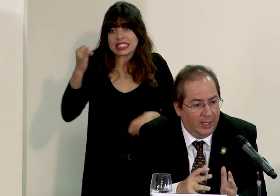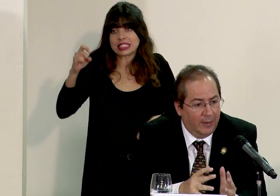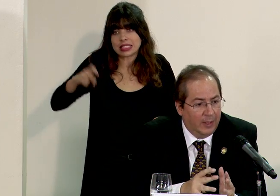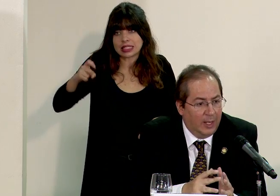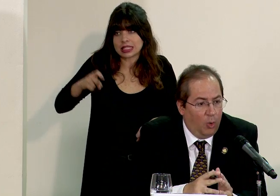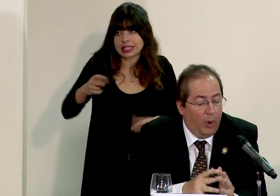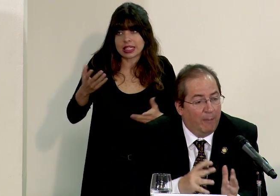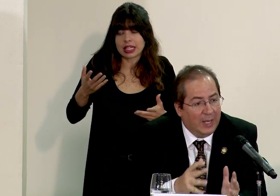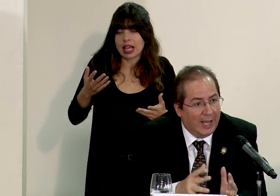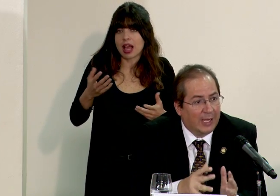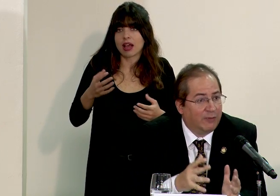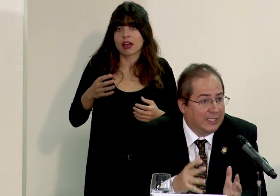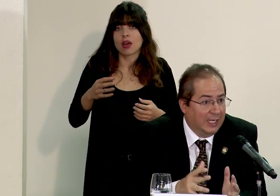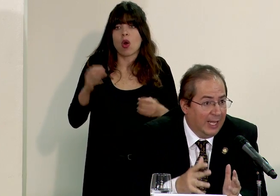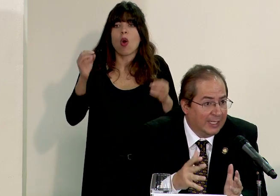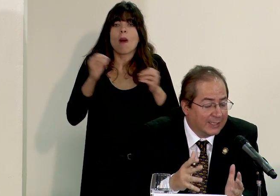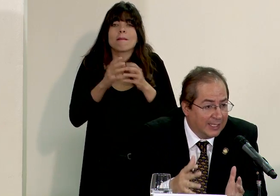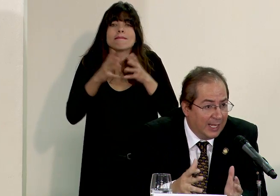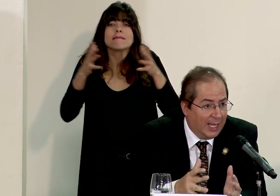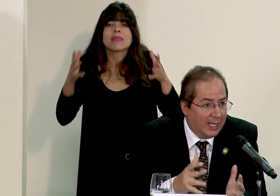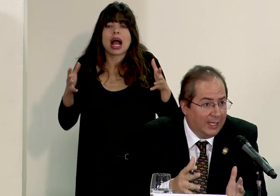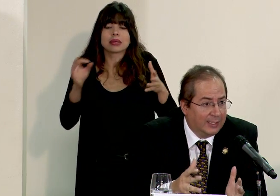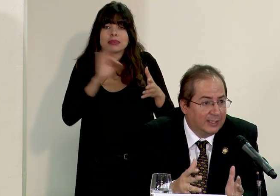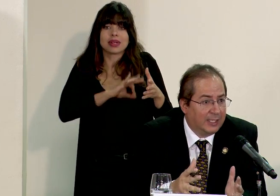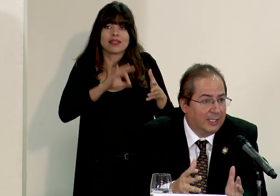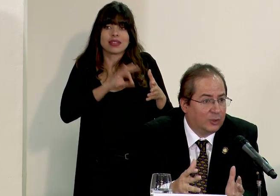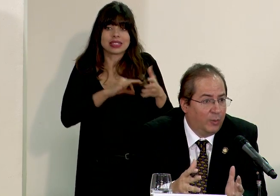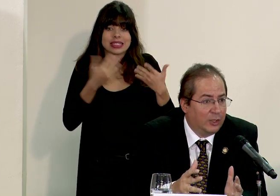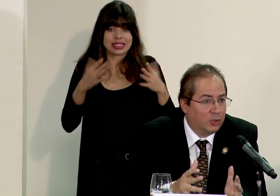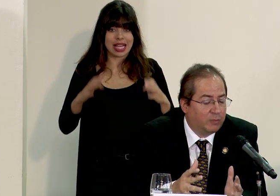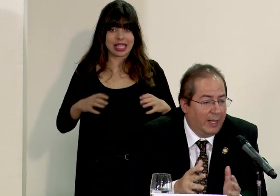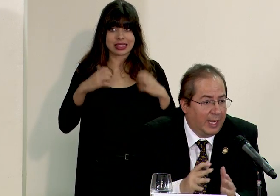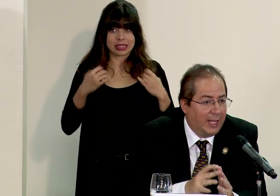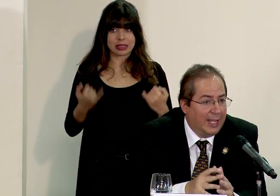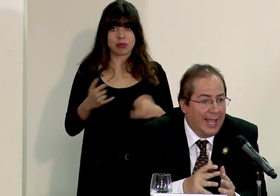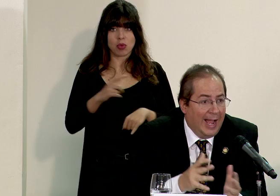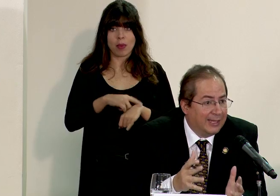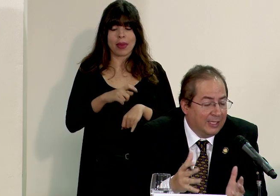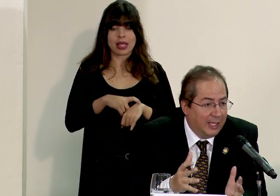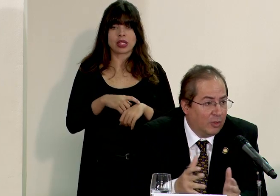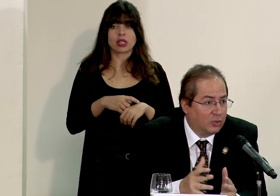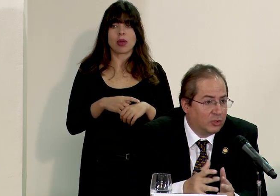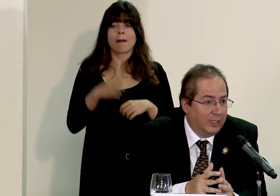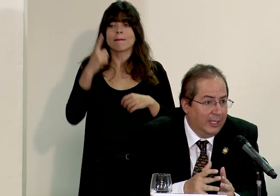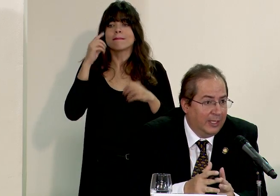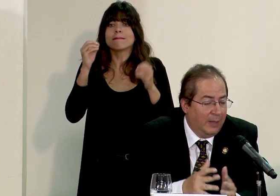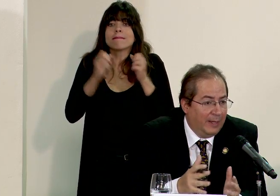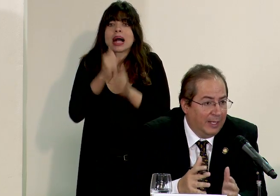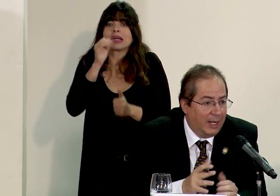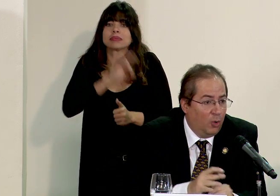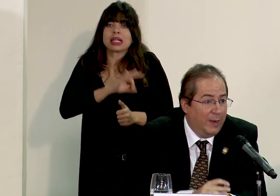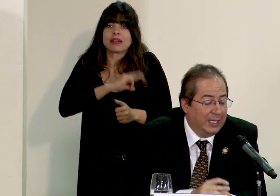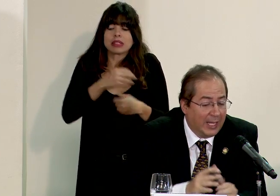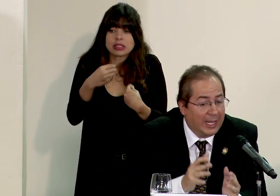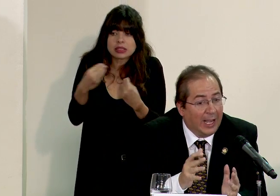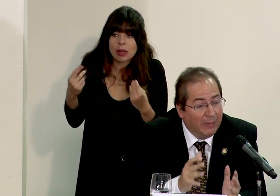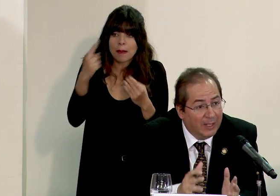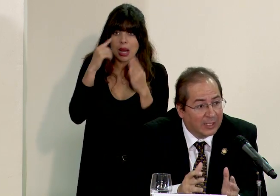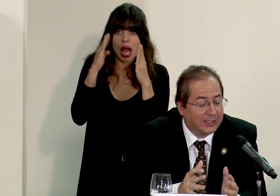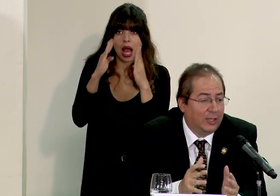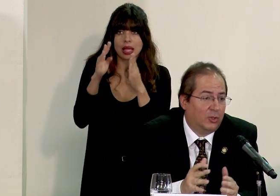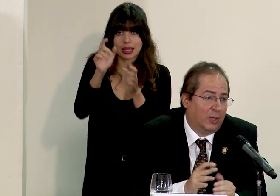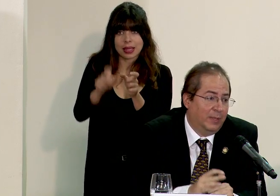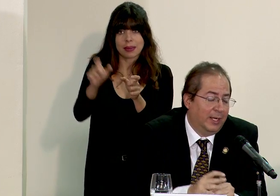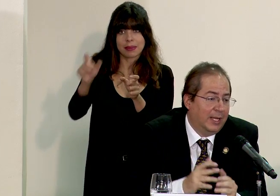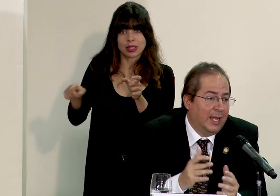o ampliar las facilidades que ya existen en estos momentos para atenderlos de manera humanitaria